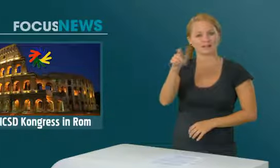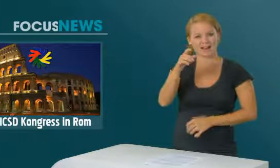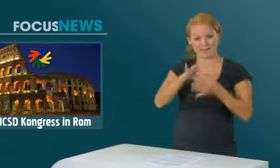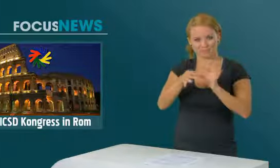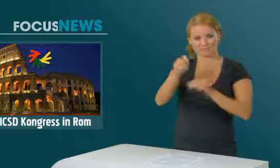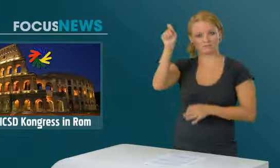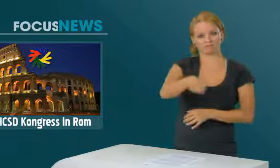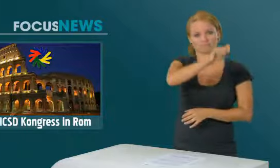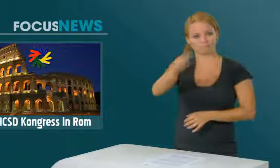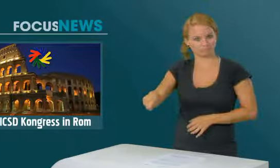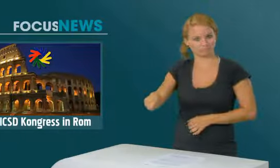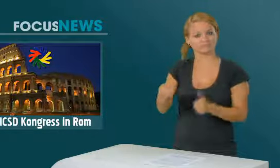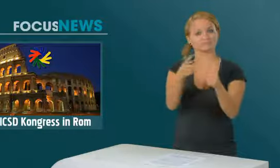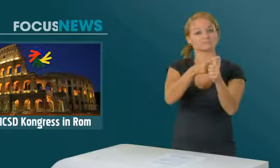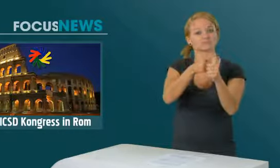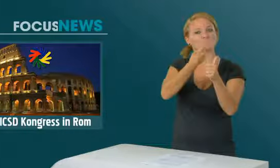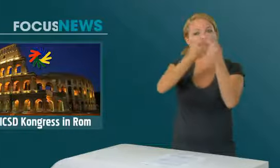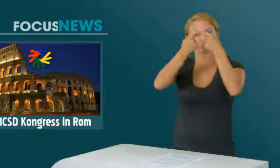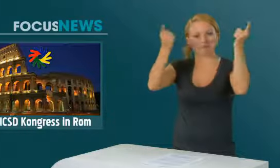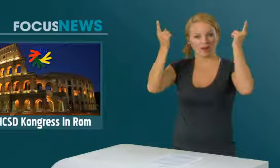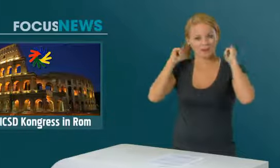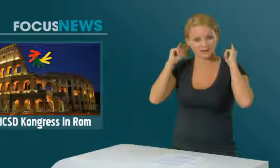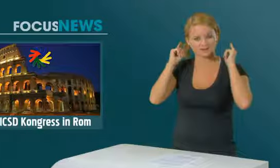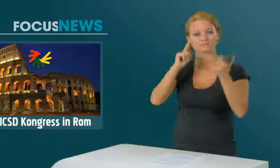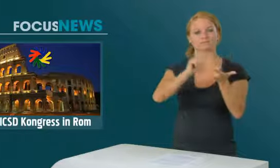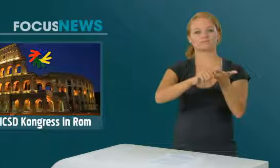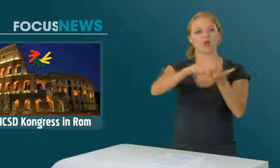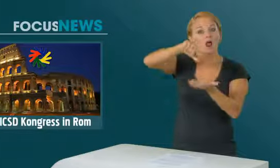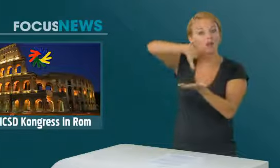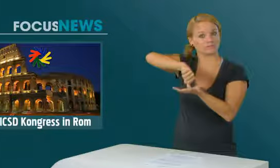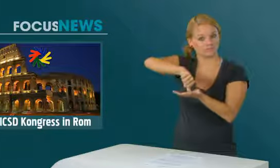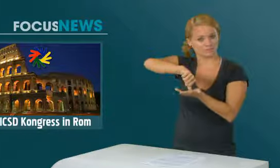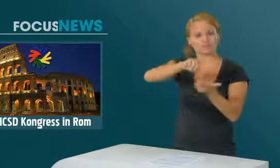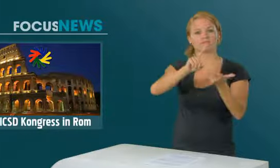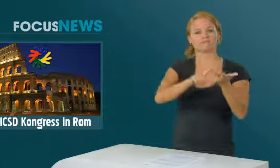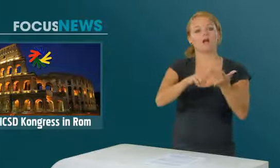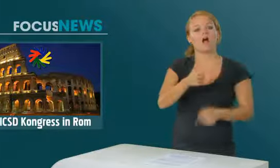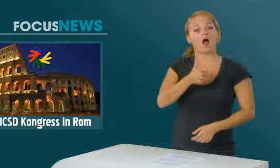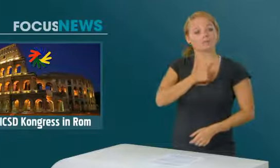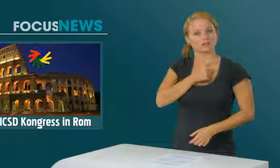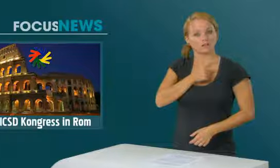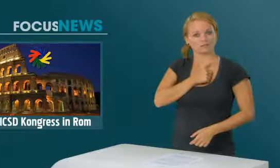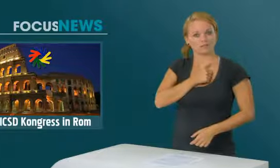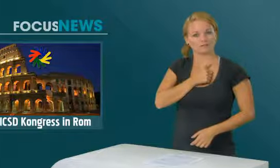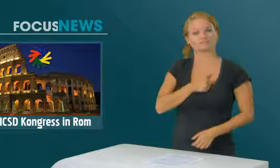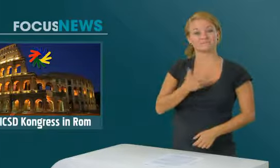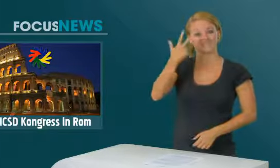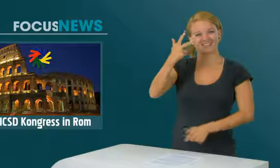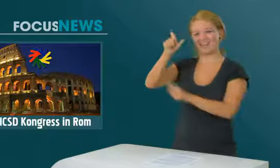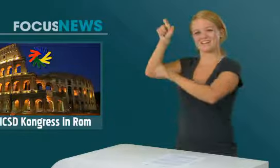Dies aufgrund des vergangenen Skandals und den nachfolgenden Annullierungen der Spiele in der Slowakei, Athen und Kanada.